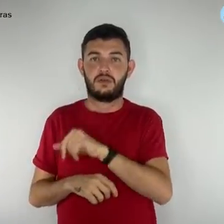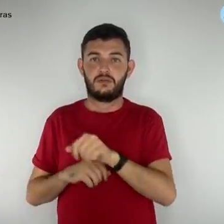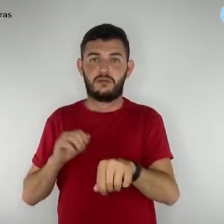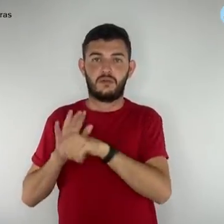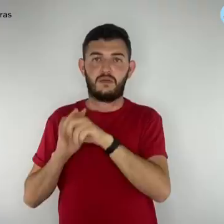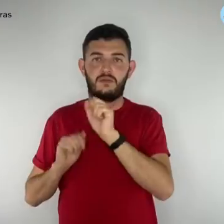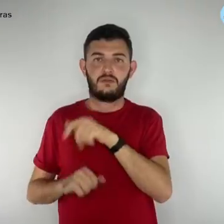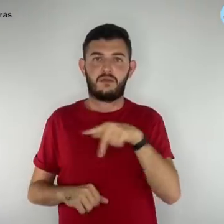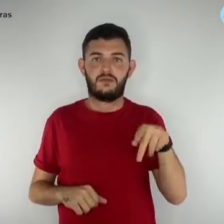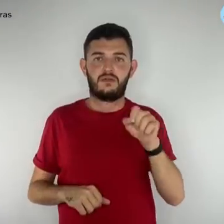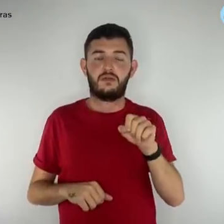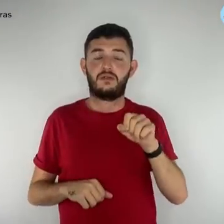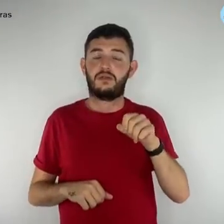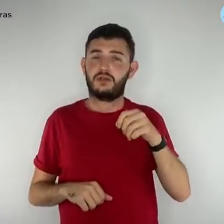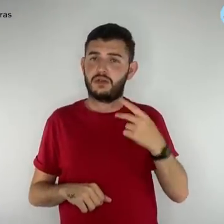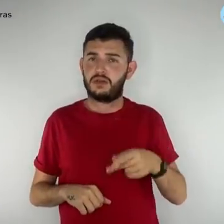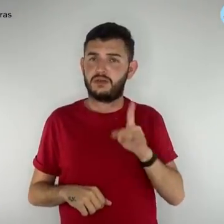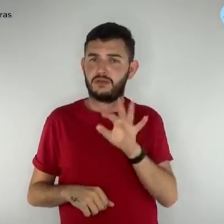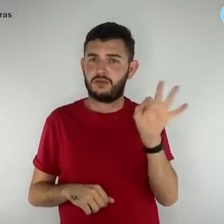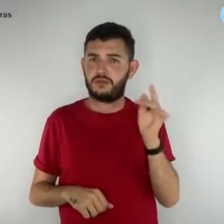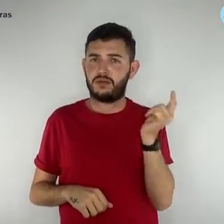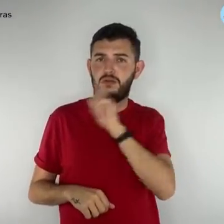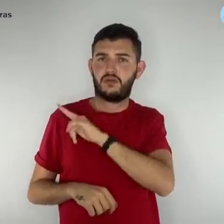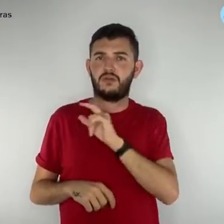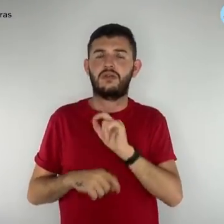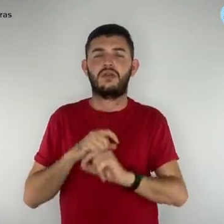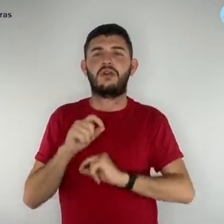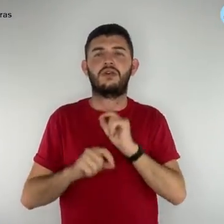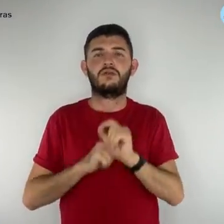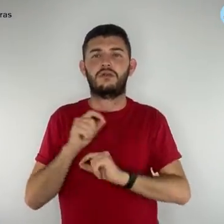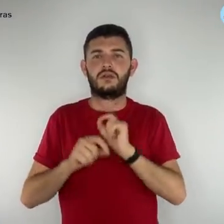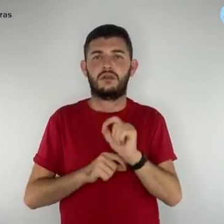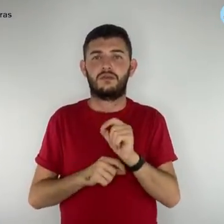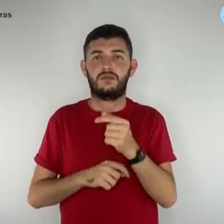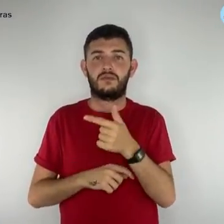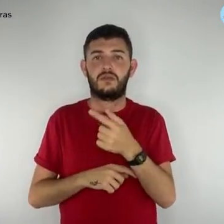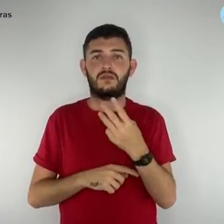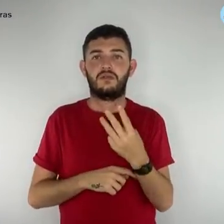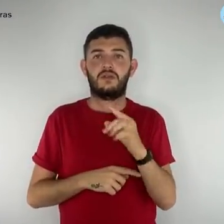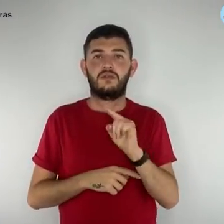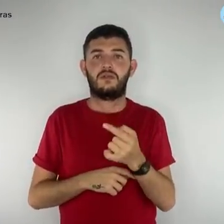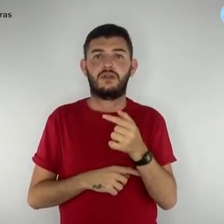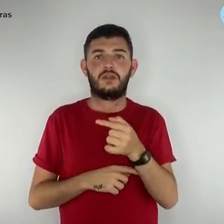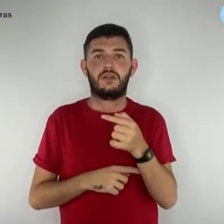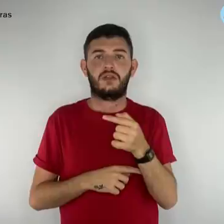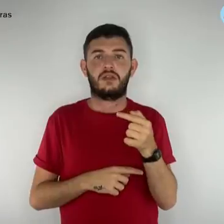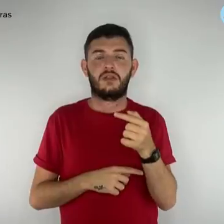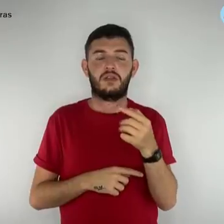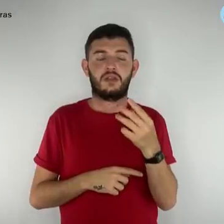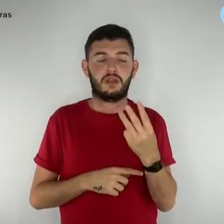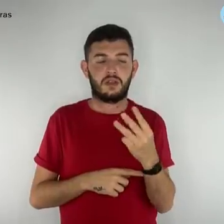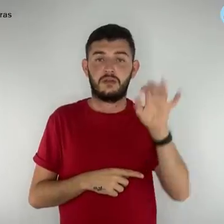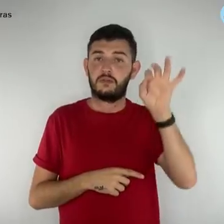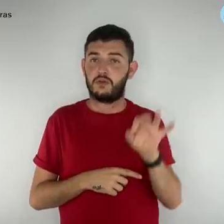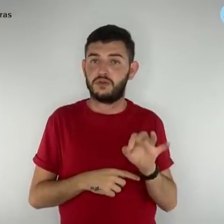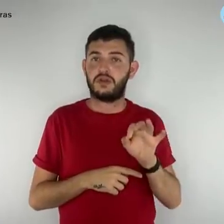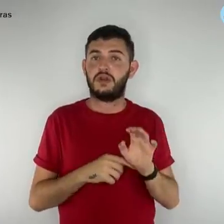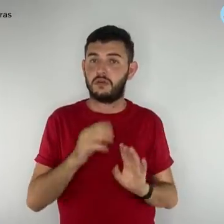encontrariam um aumento no mínimo de 23,73%. Com o